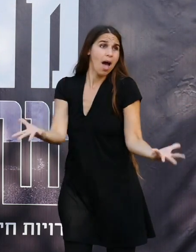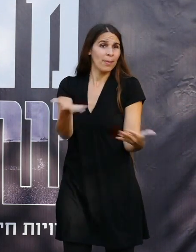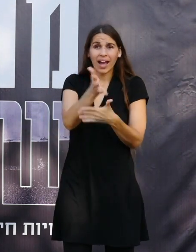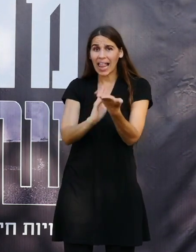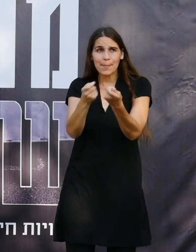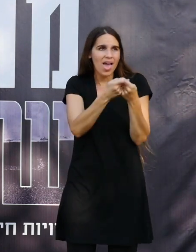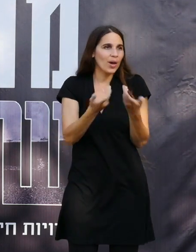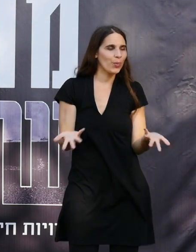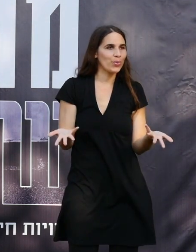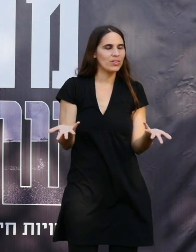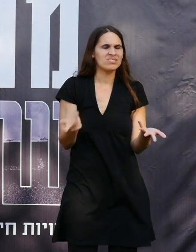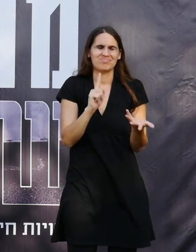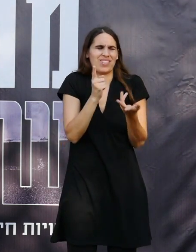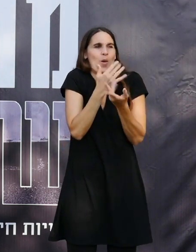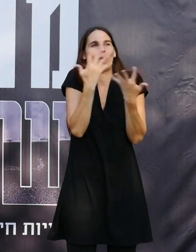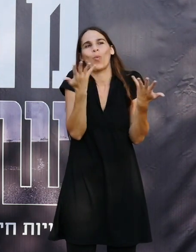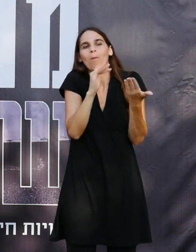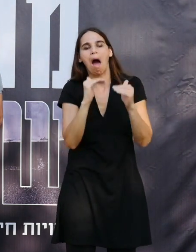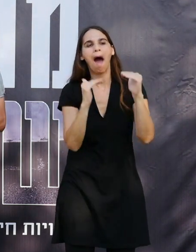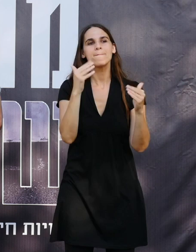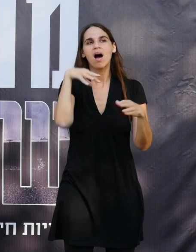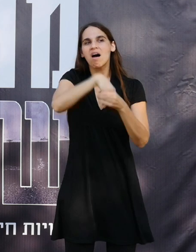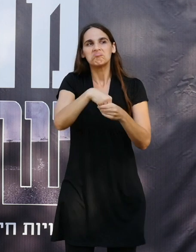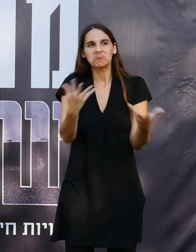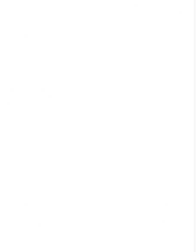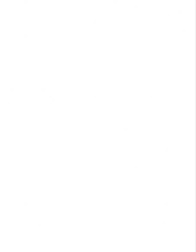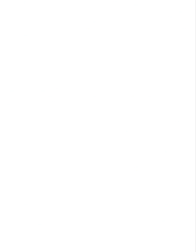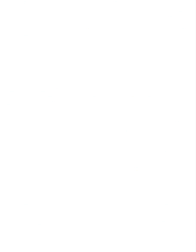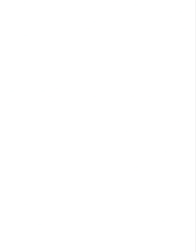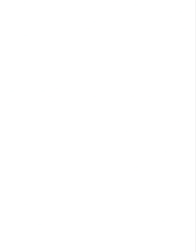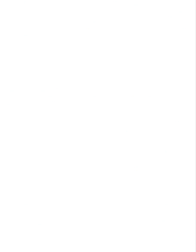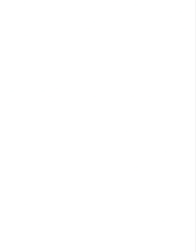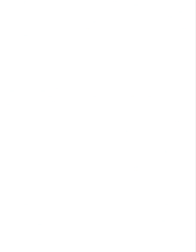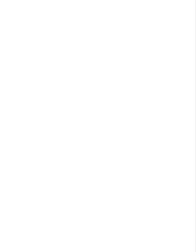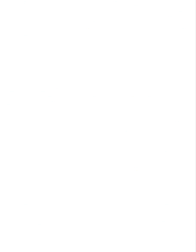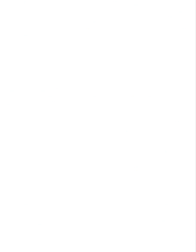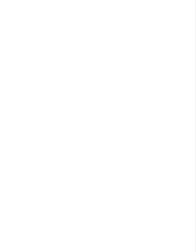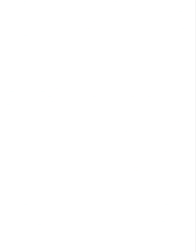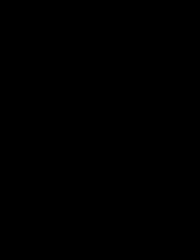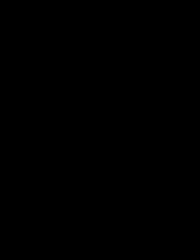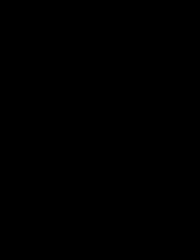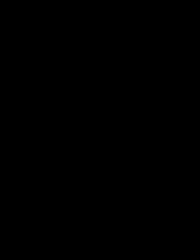מהארגון לא ברור באיזו רמה תודה רבה